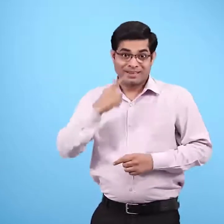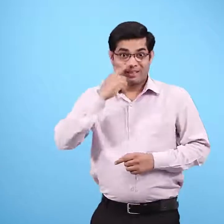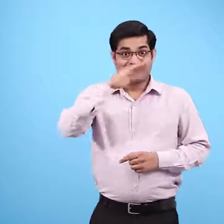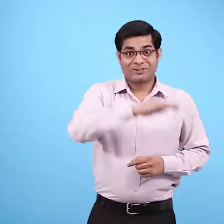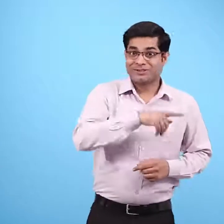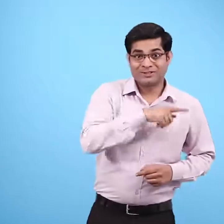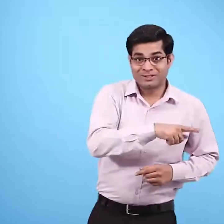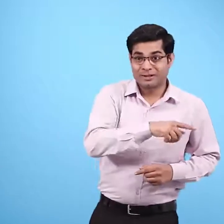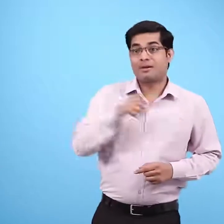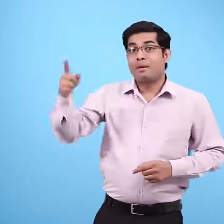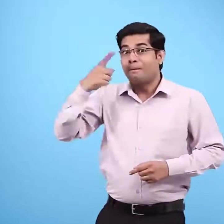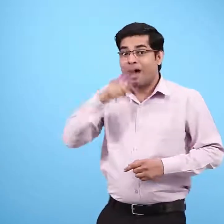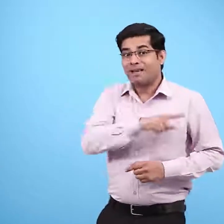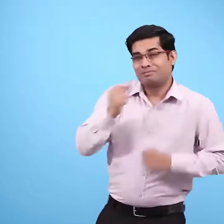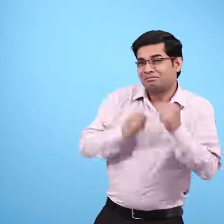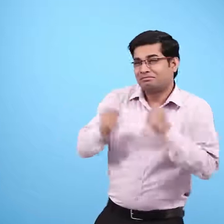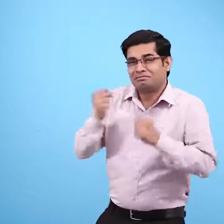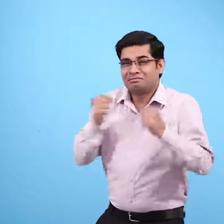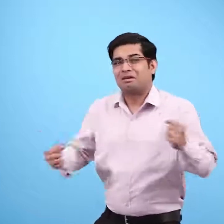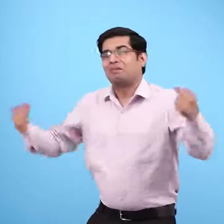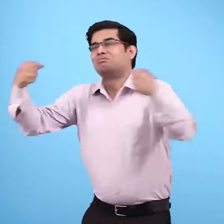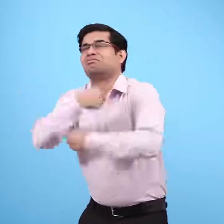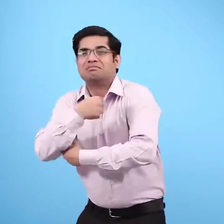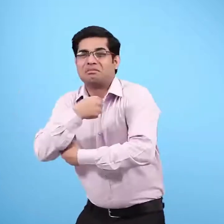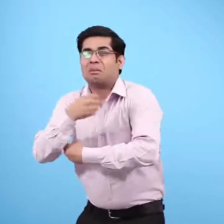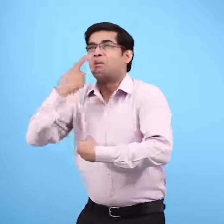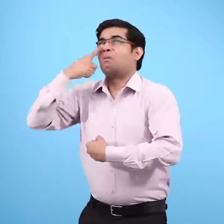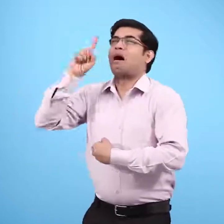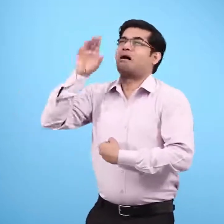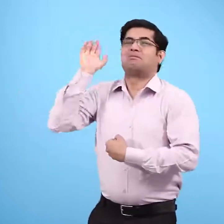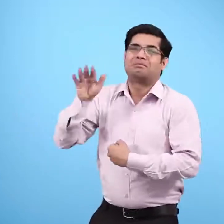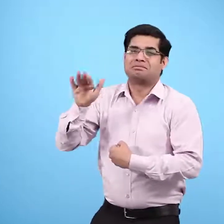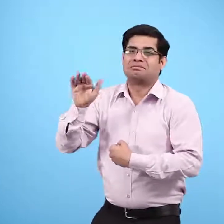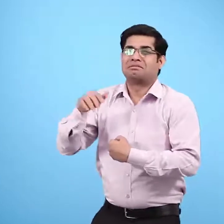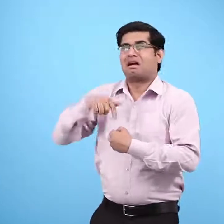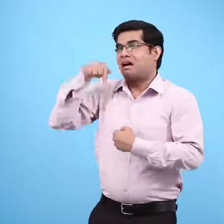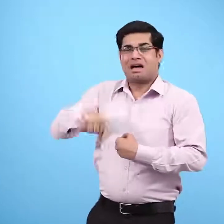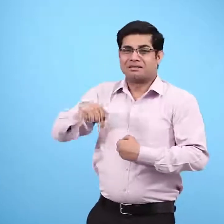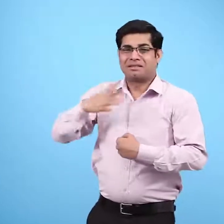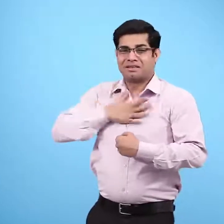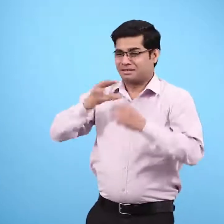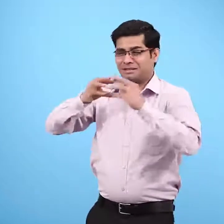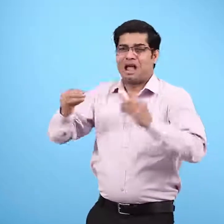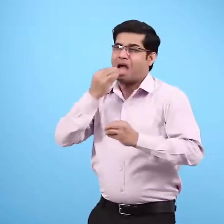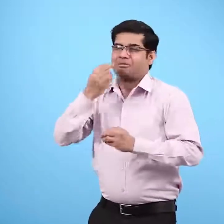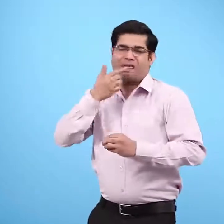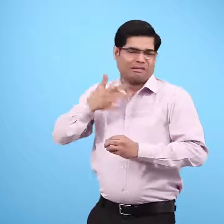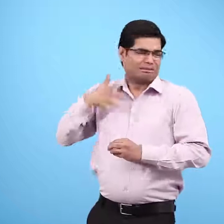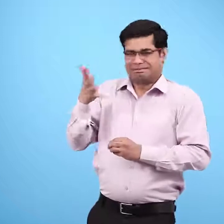जुम्पा रसोई में गई और मा से लिपट कर बोली मा मैं नहीं खाऊंगी